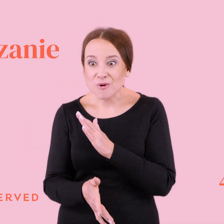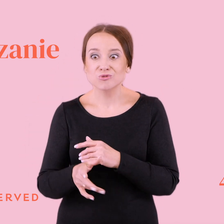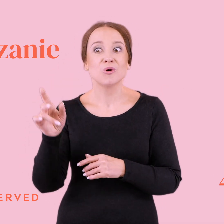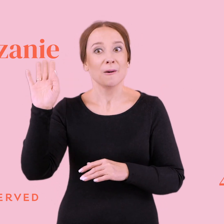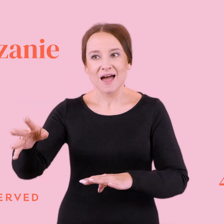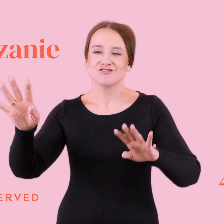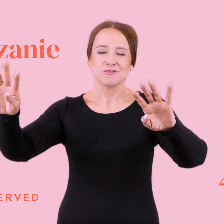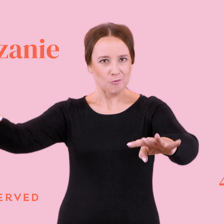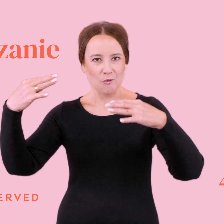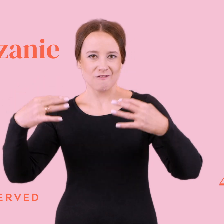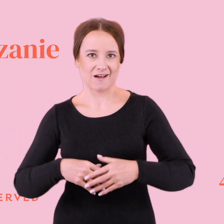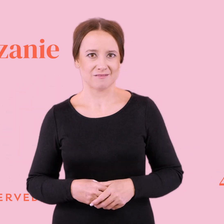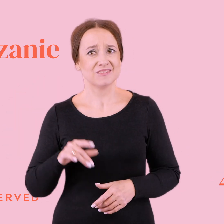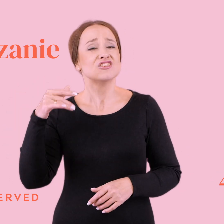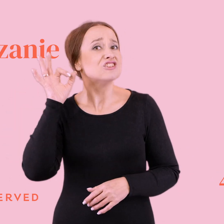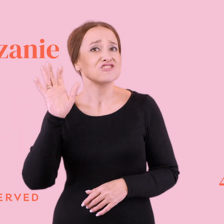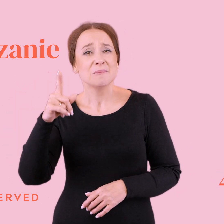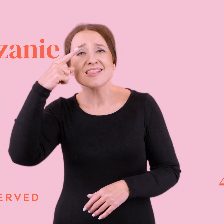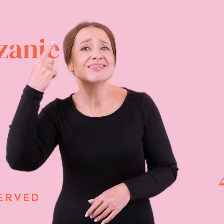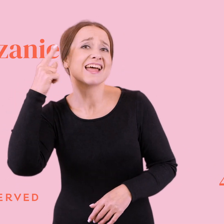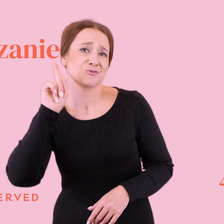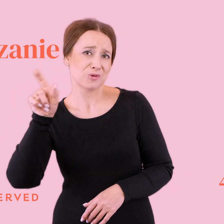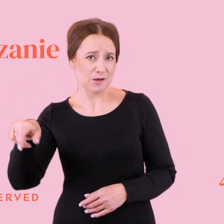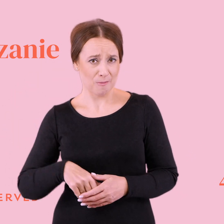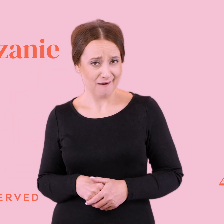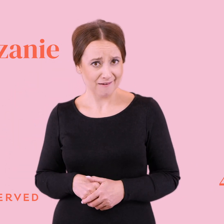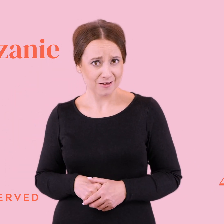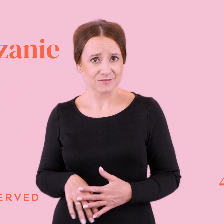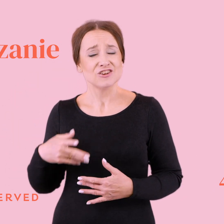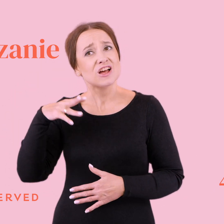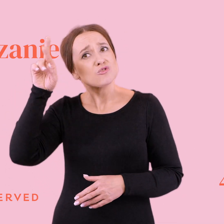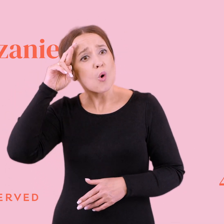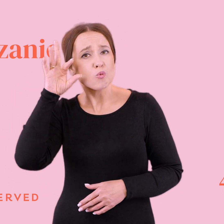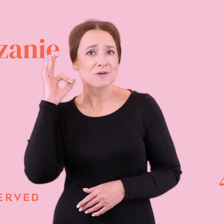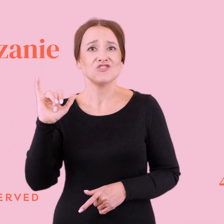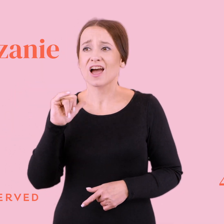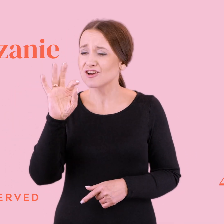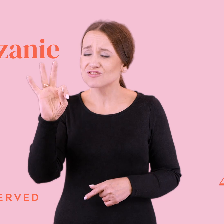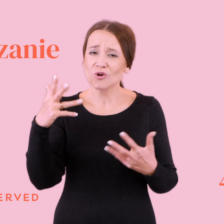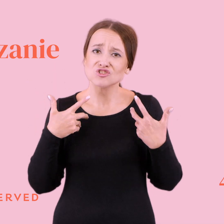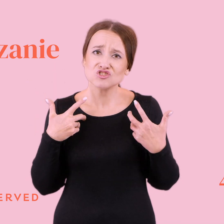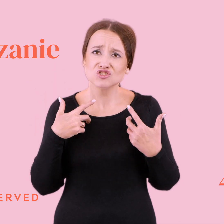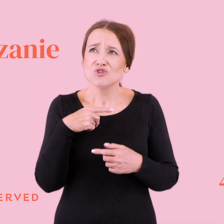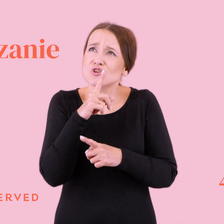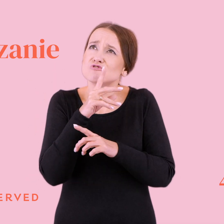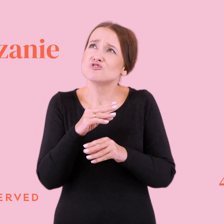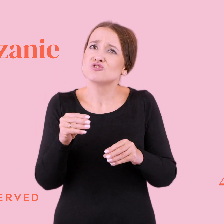uwagę na siebie, no. Że ona zatęskni. Że ona zda sobie sprawę, jak cicho w jej życiu jest bez tych jego